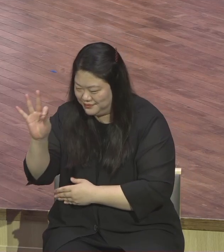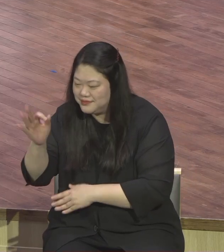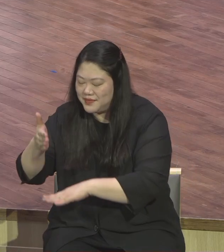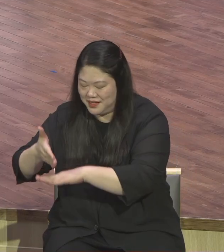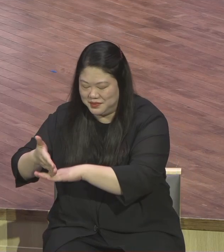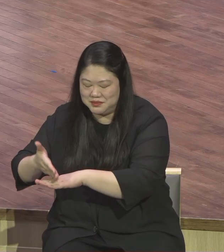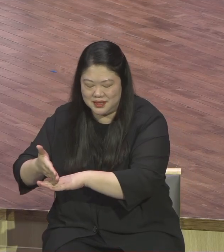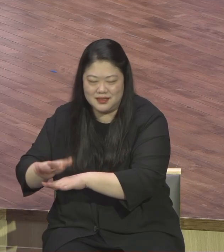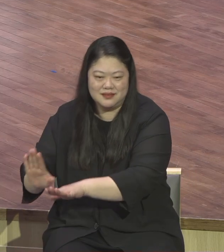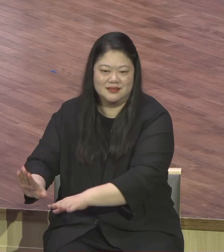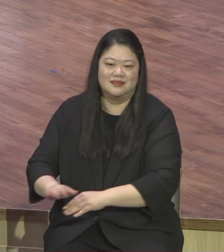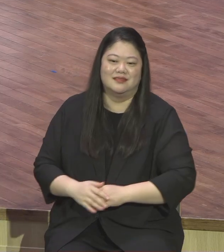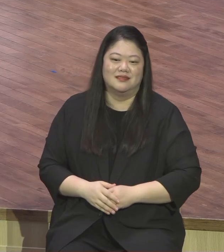보시고 그래서 축복하시는 거야